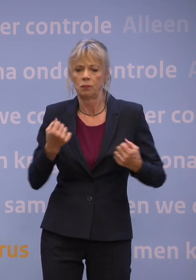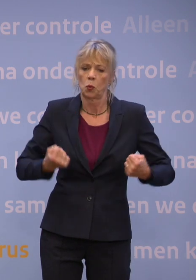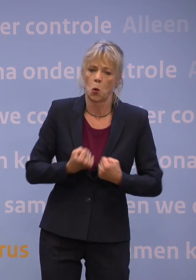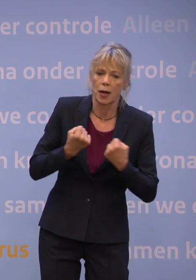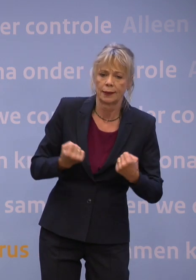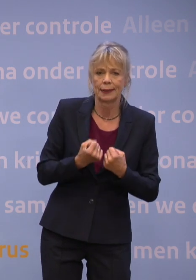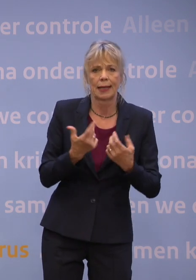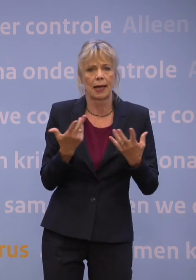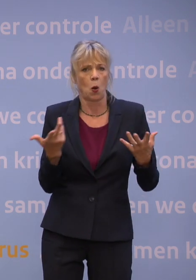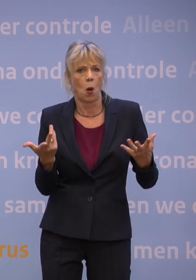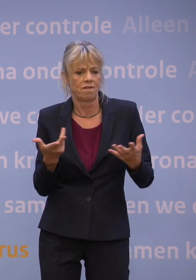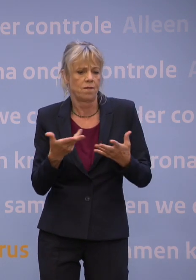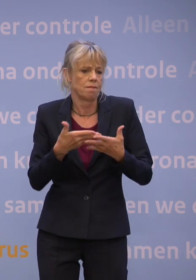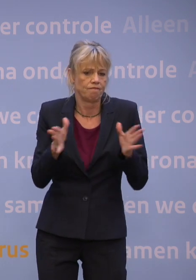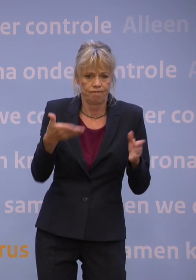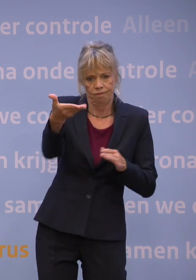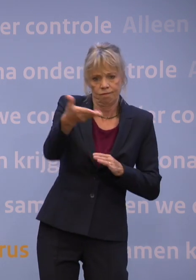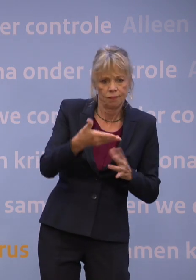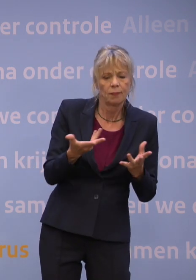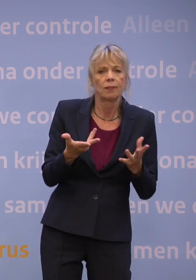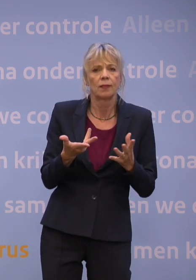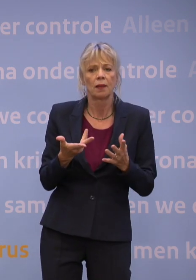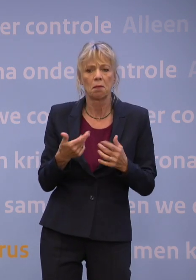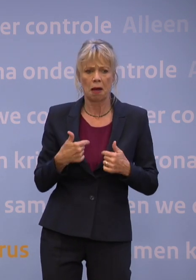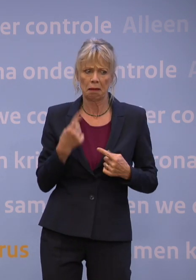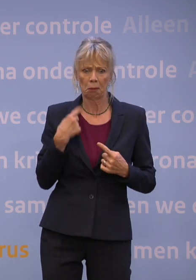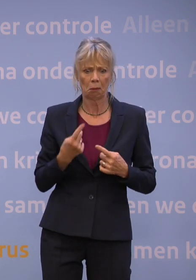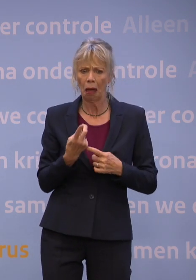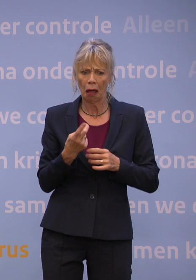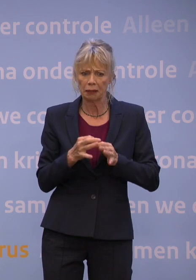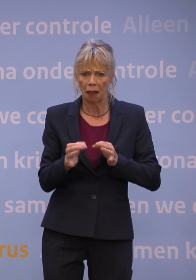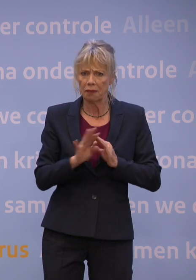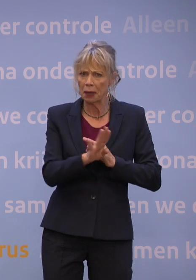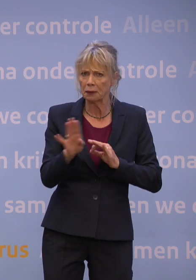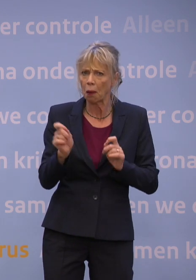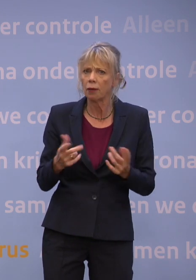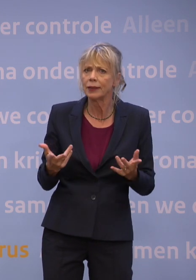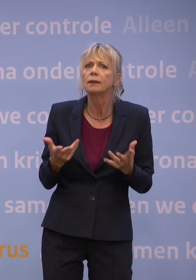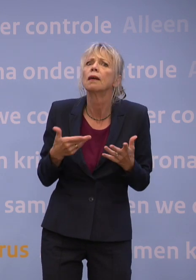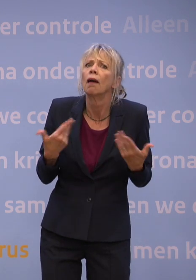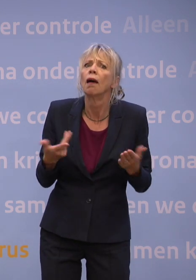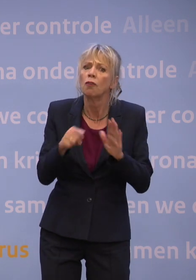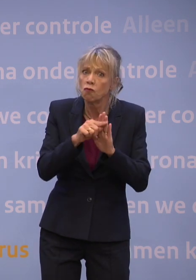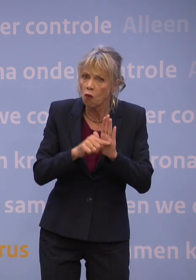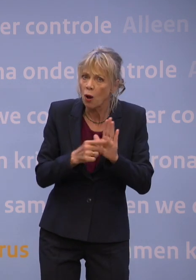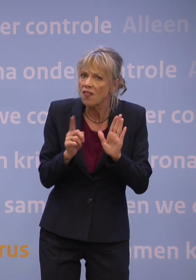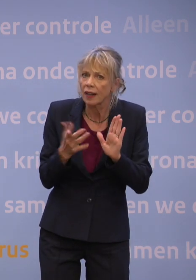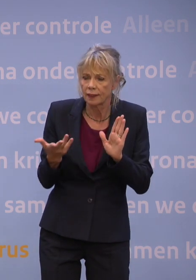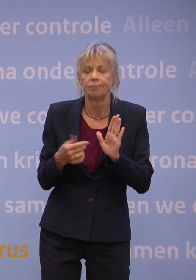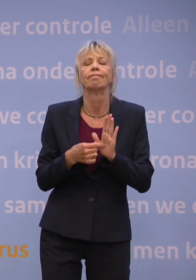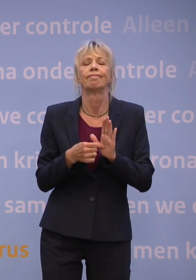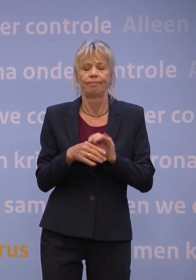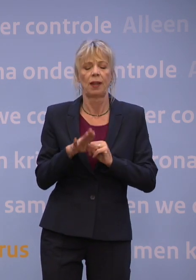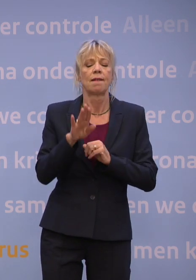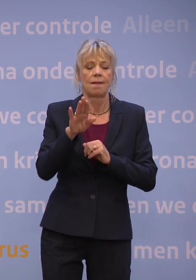zonder die anderhalve meter in acht te nemen? Kort gezegd kan dat vanaf zaterdag